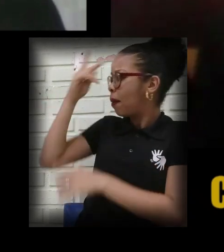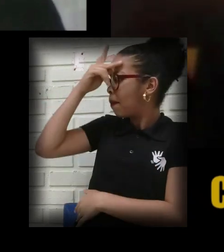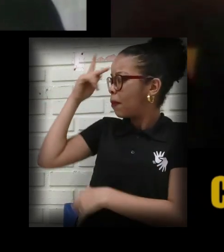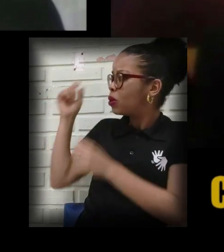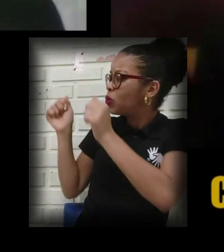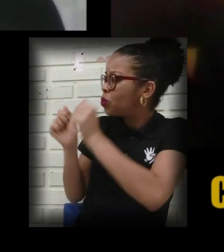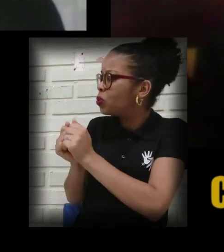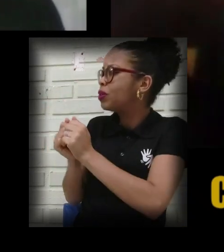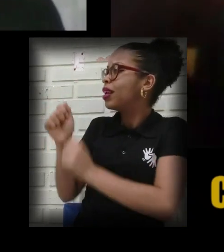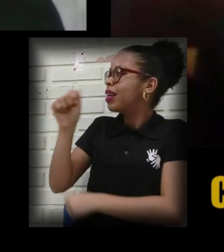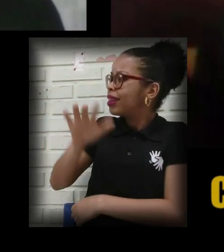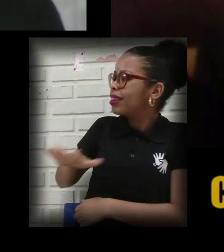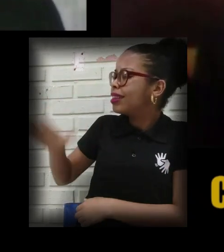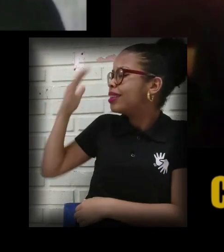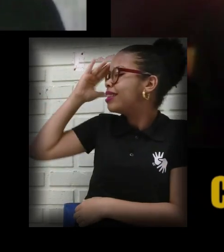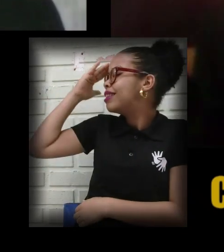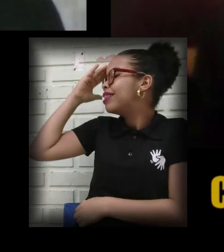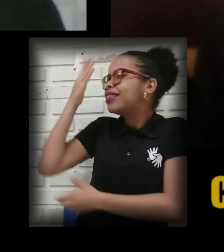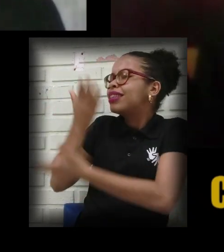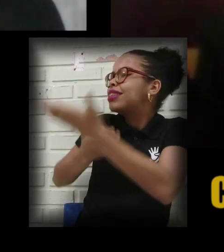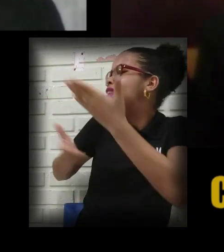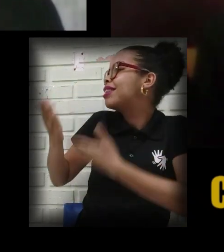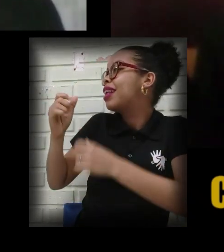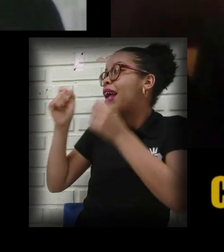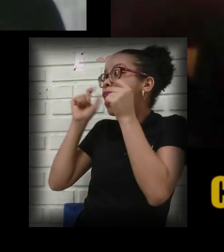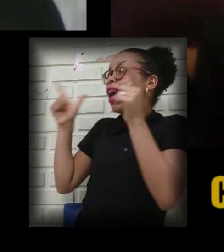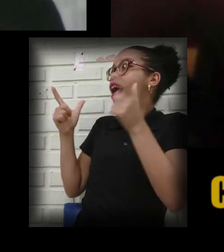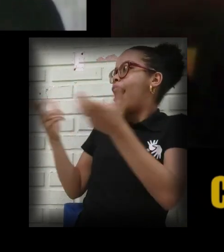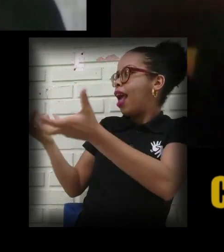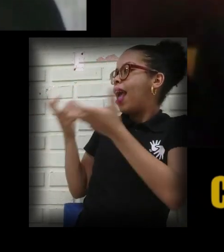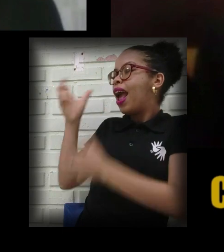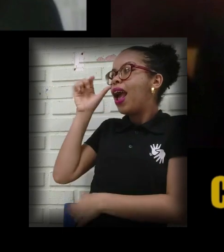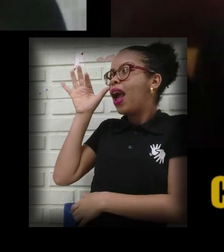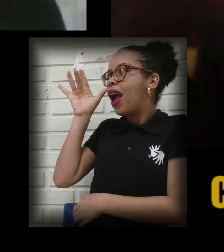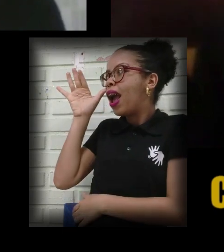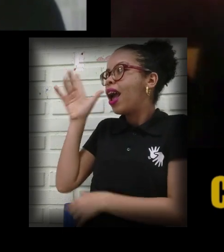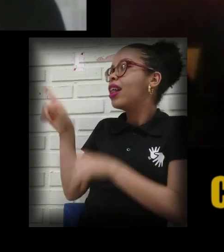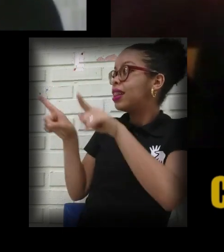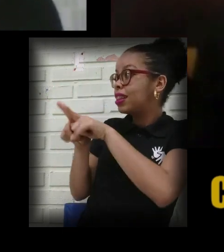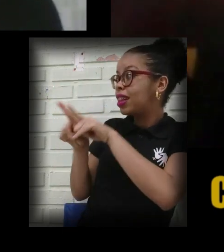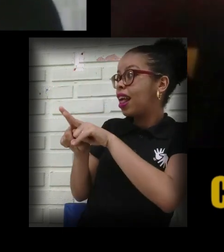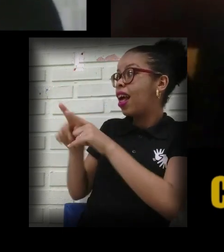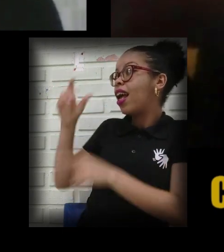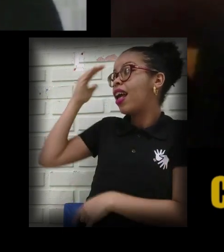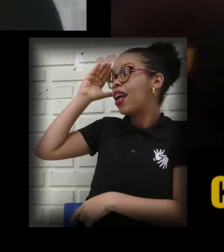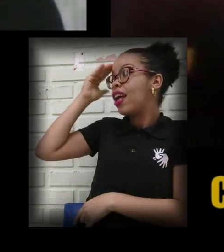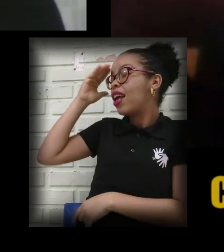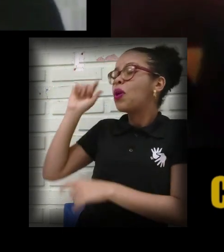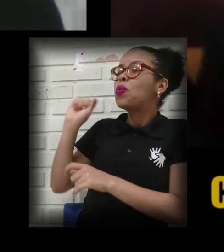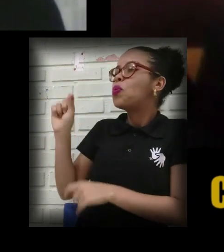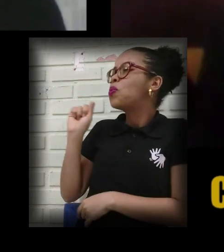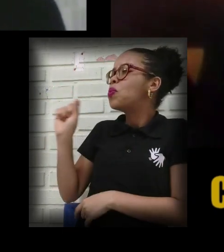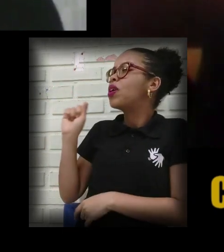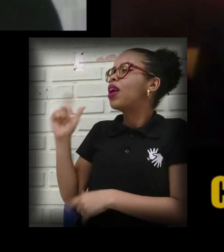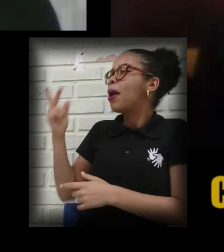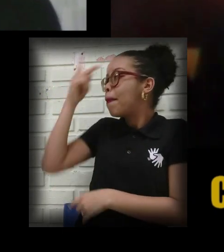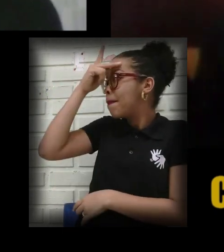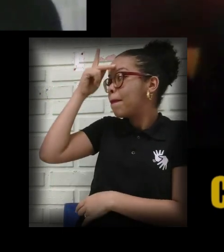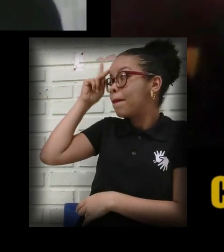universo dela, você ter despertado a curiosidade por entender o que aquela outra pessoa que